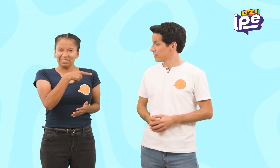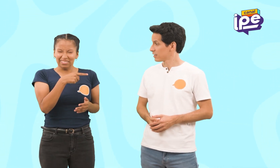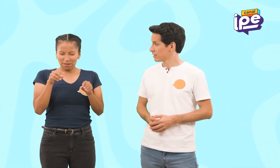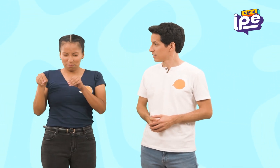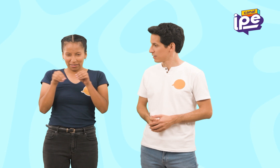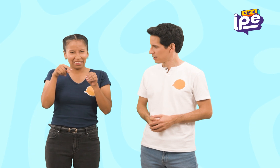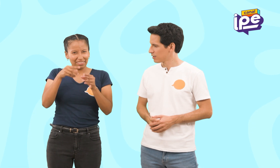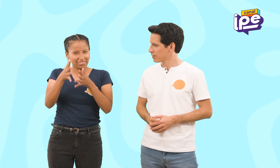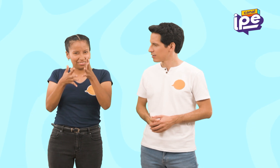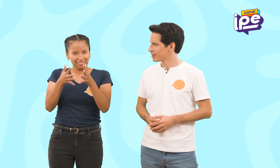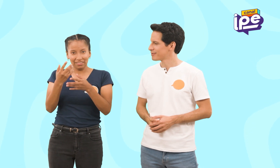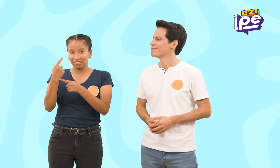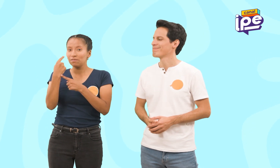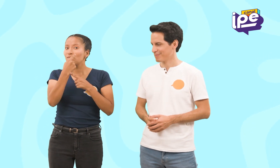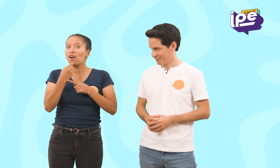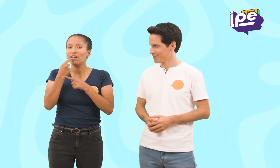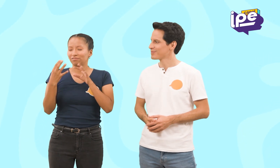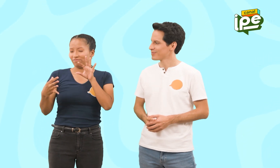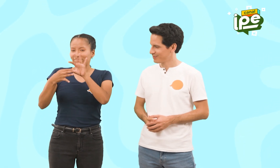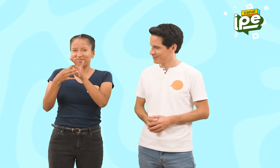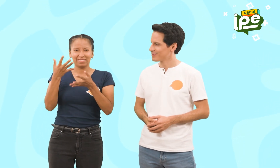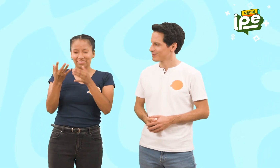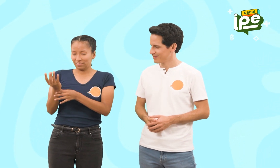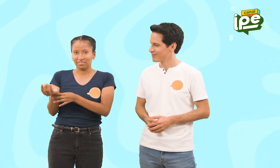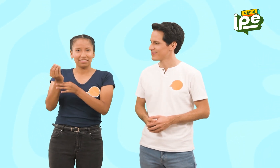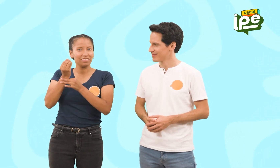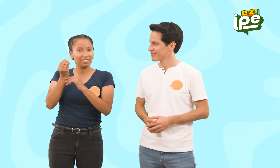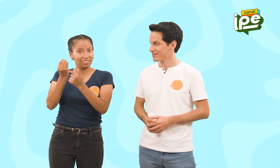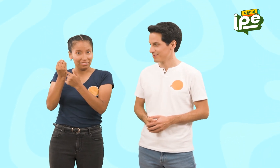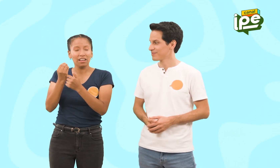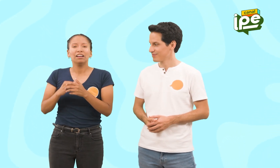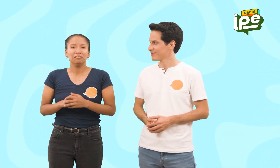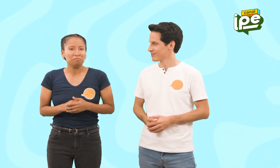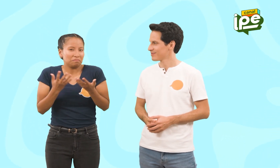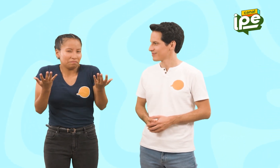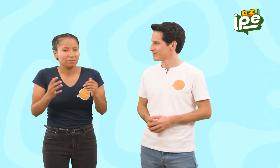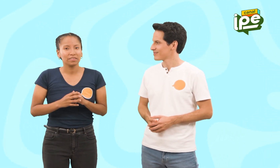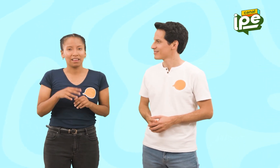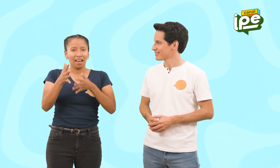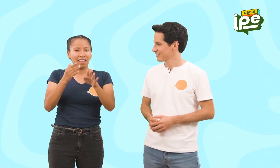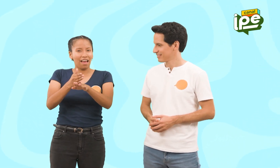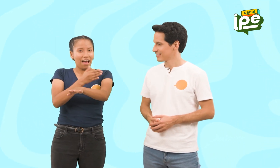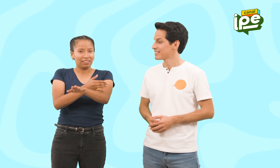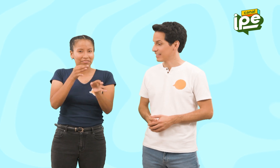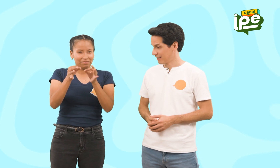¿Viste cómo el movimiento que hago de llevarme algo a la boca toma la forma del objeto que estoy usando? Mis dedos